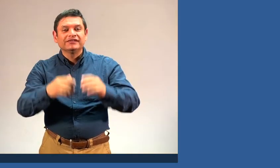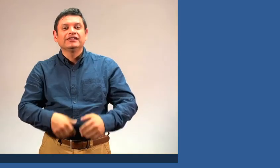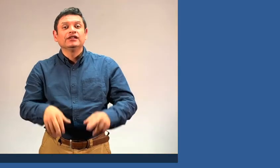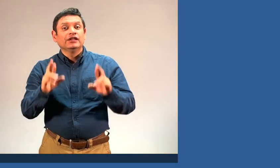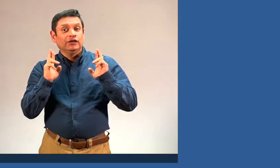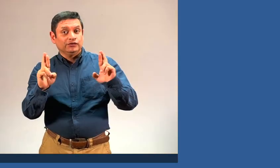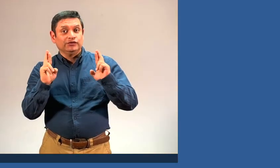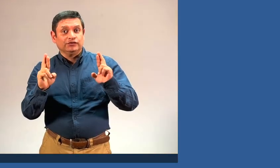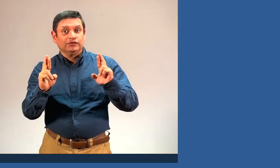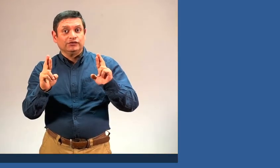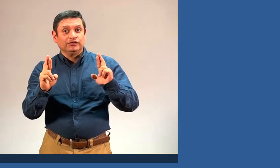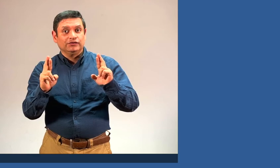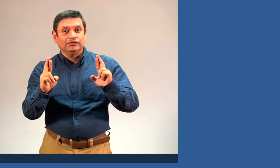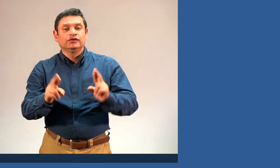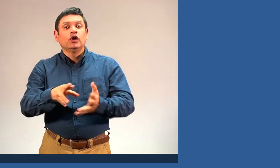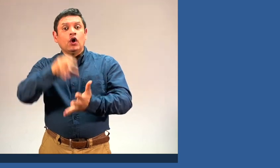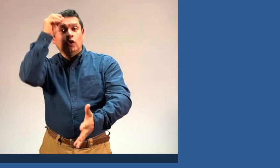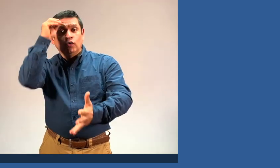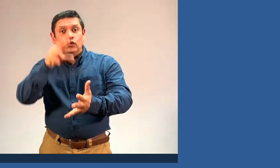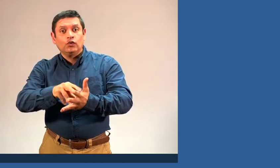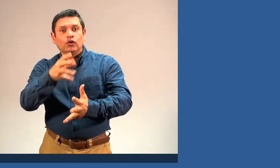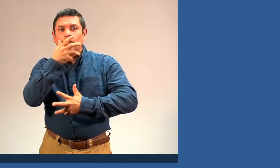Hope you have an inspiring visit.